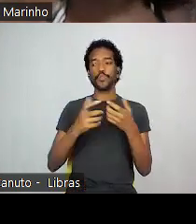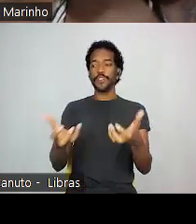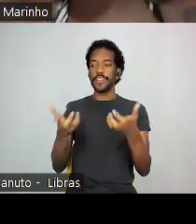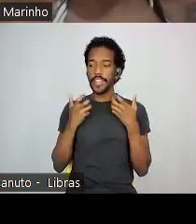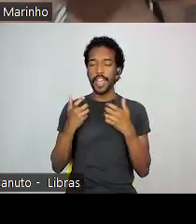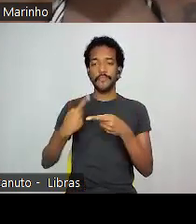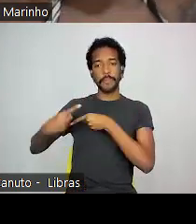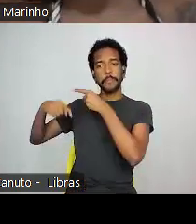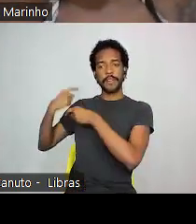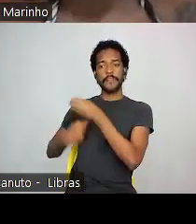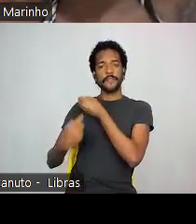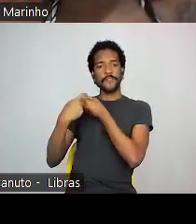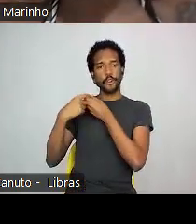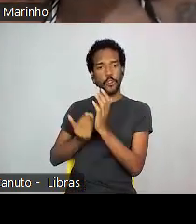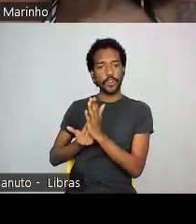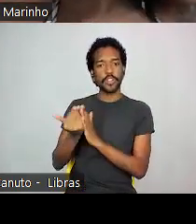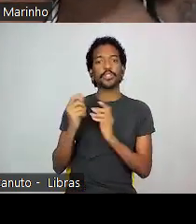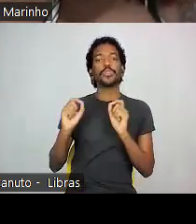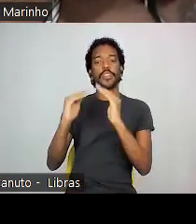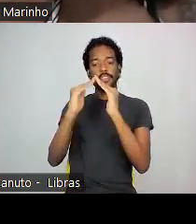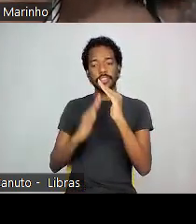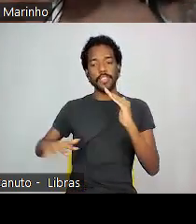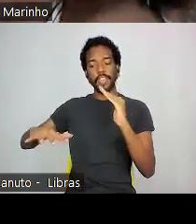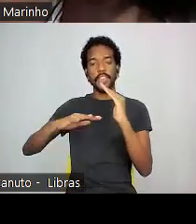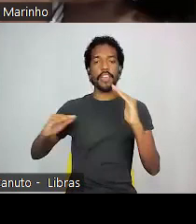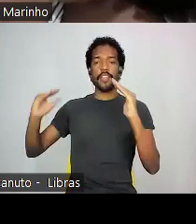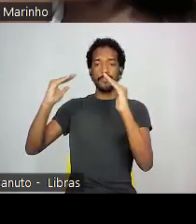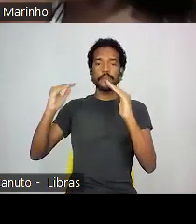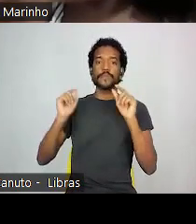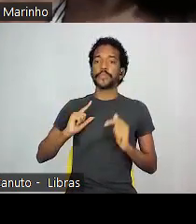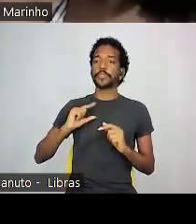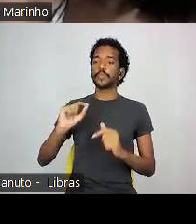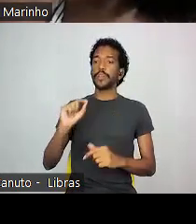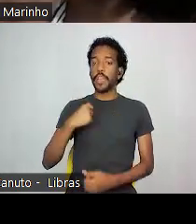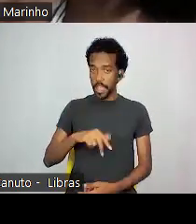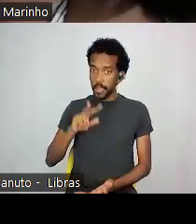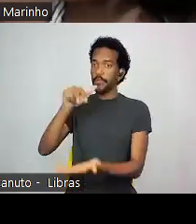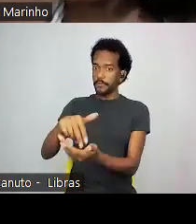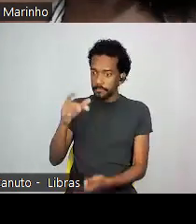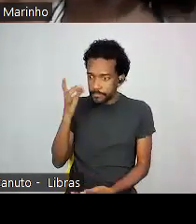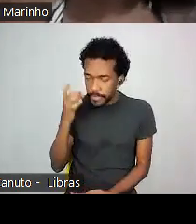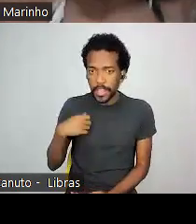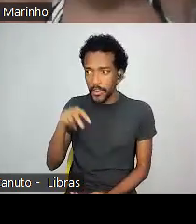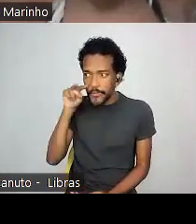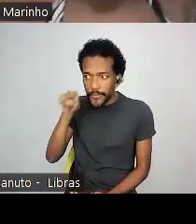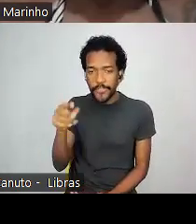lugares de origem, até de identificação de que terreiro esses objetos eram, ainda não existem. E eu tive a nível. Eu estou falando que eu fui lá,